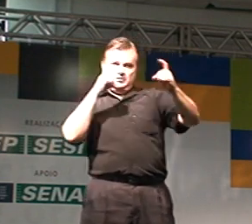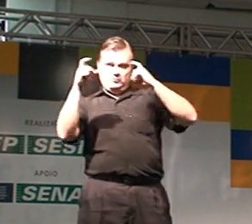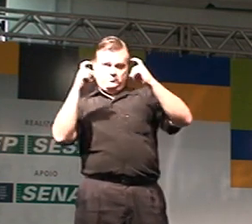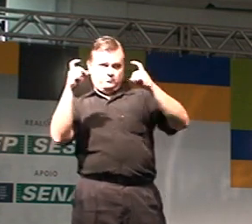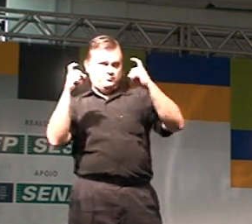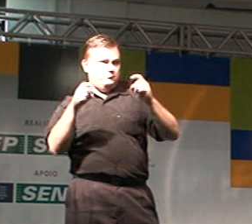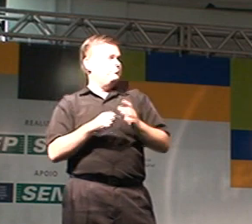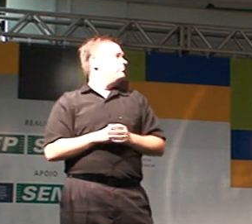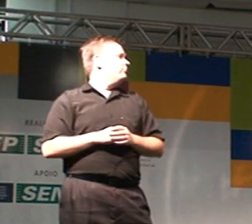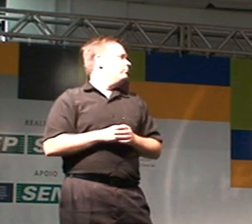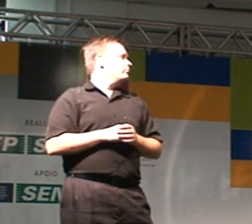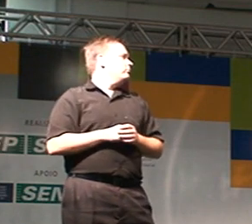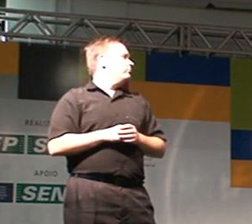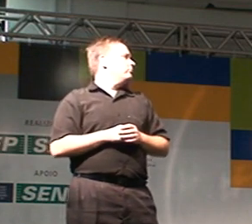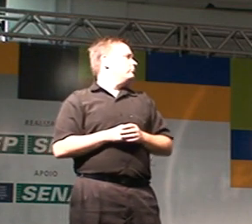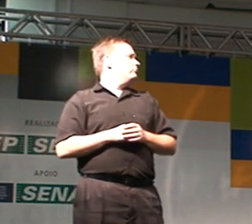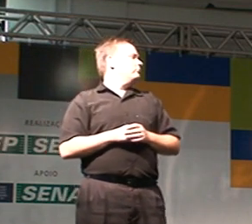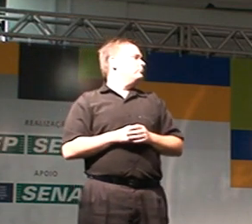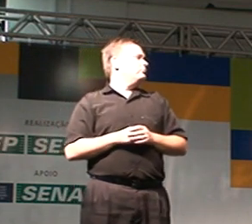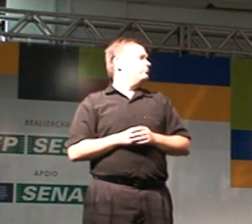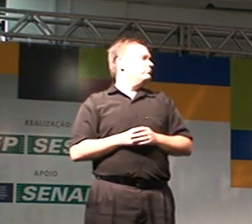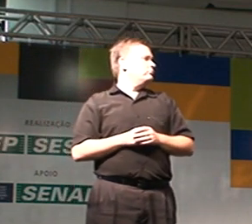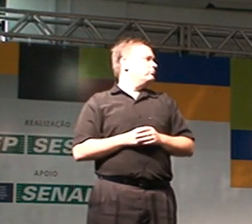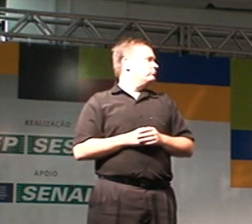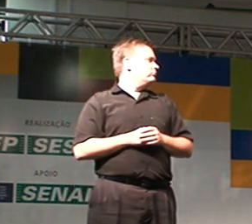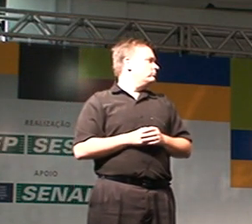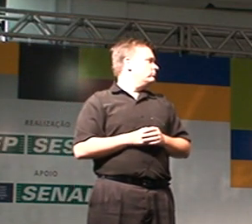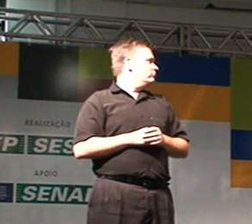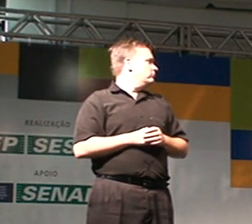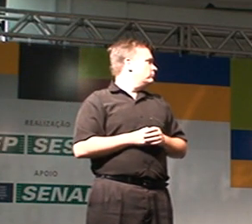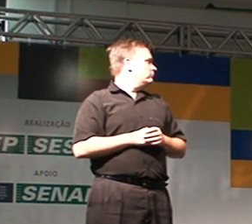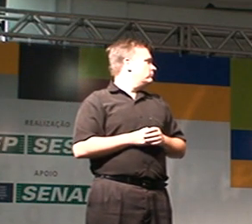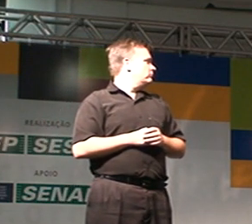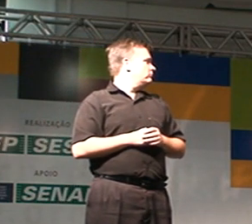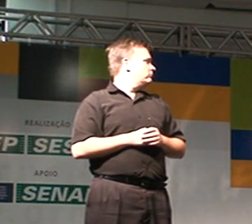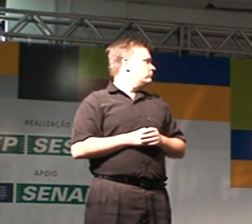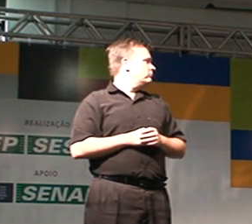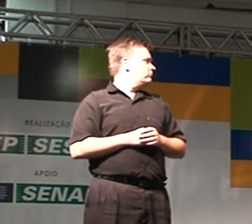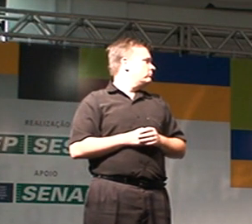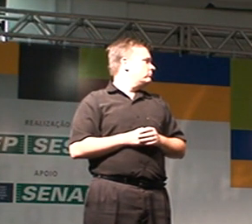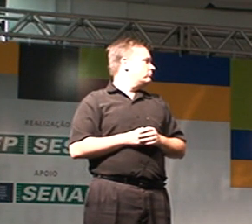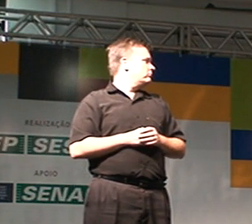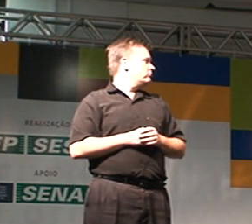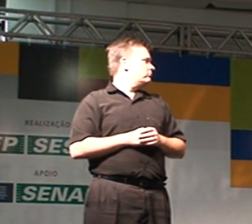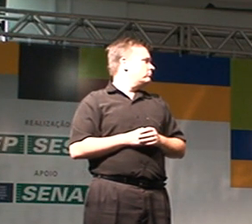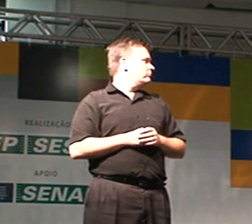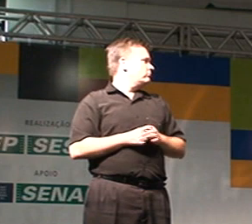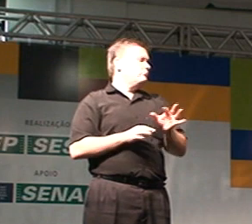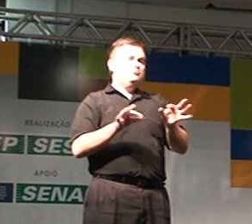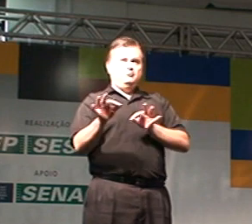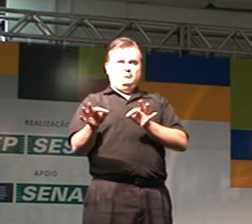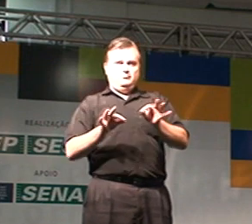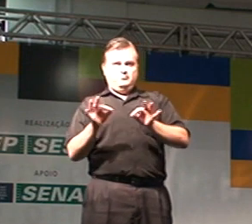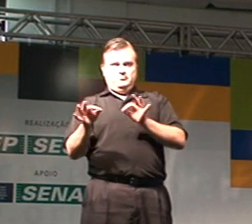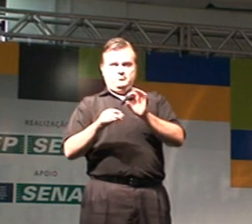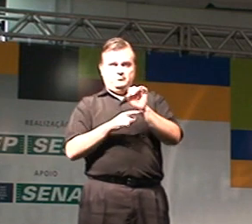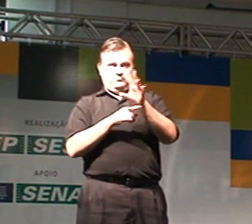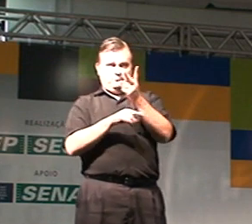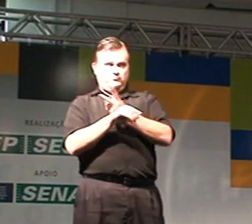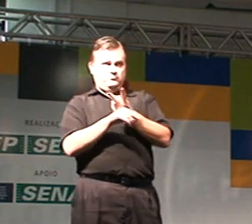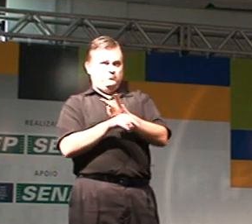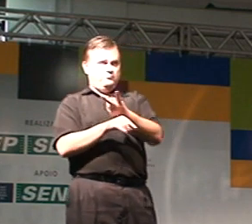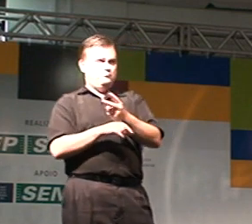a Bom, eu sou o professor de Alicante. Eu vou ter localismo.